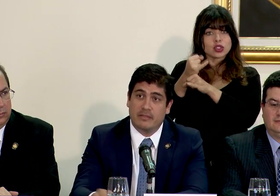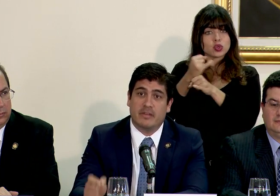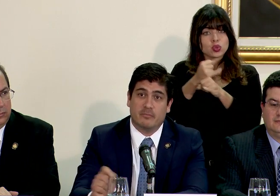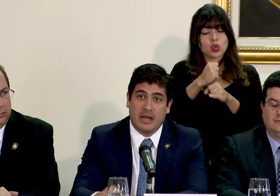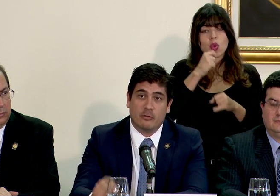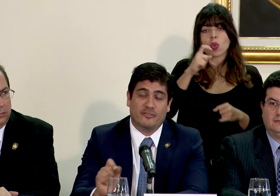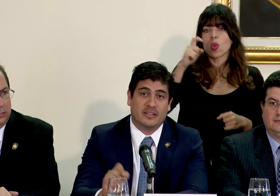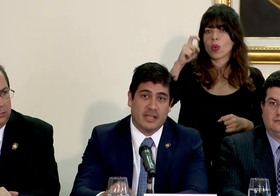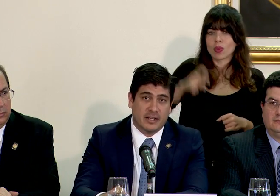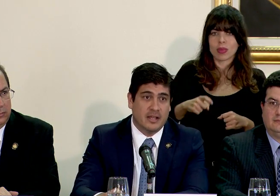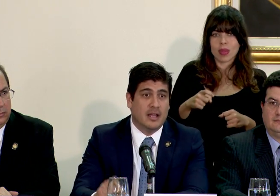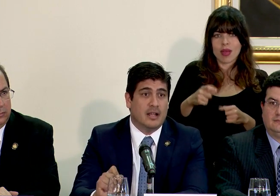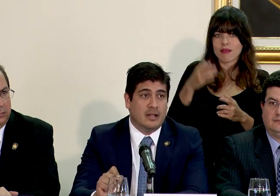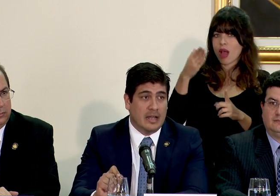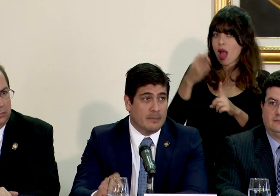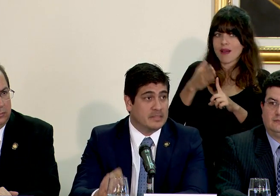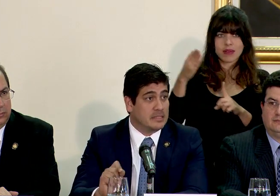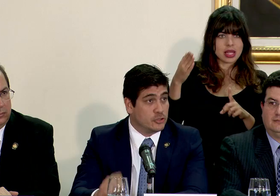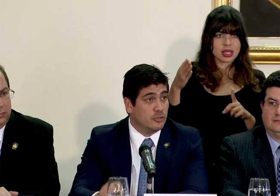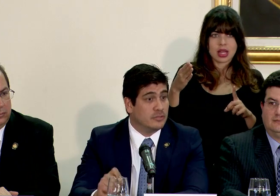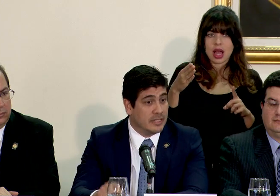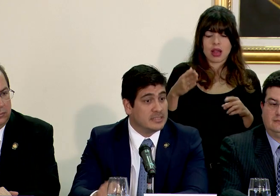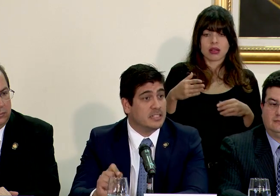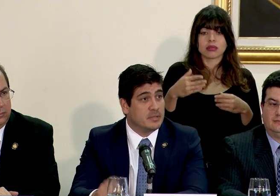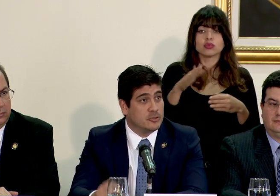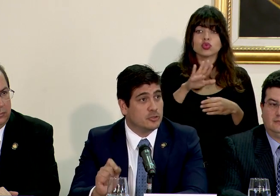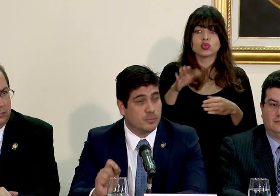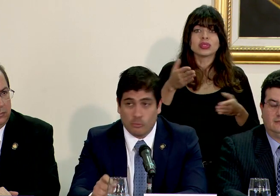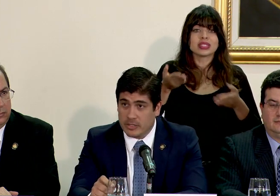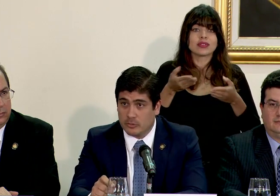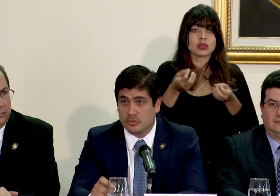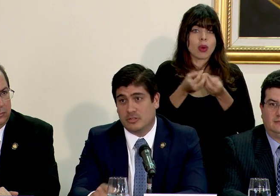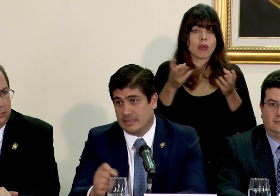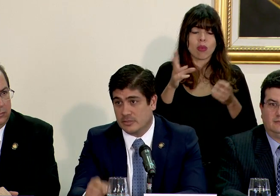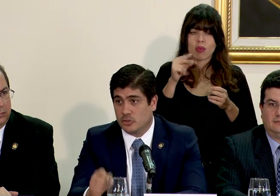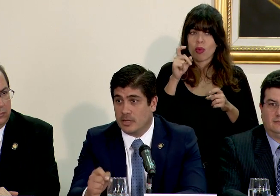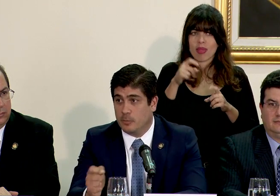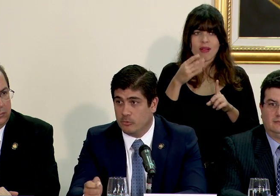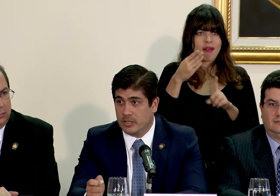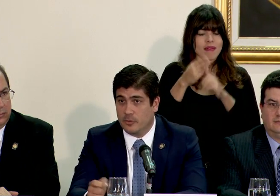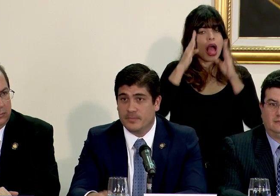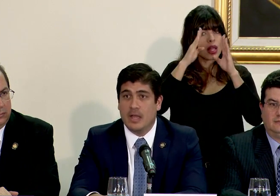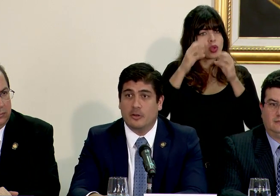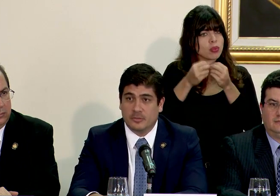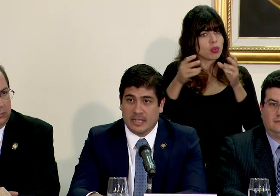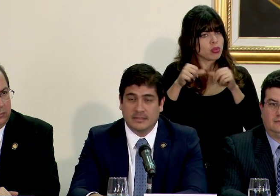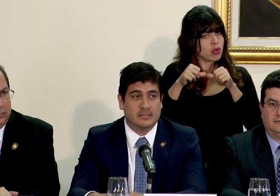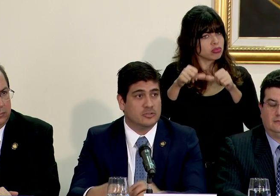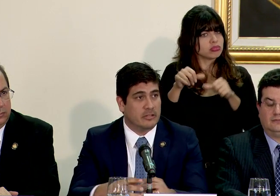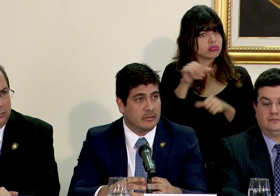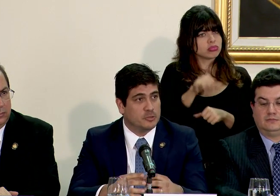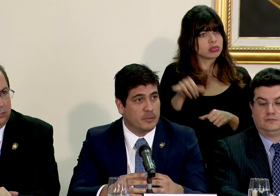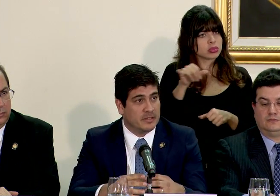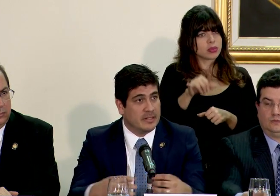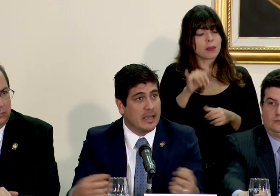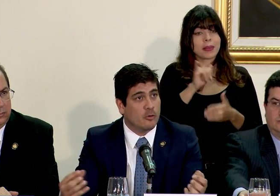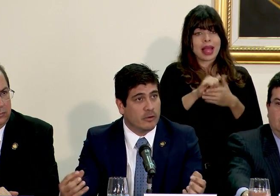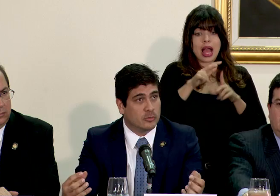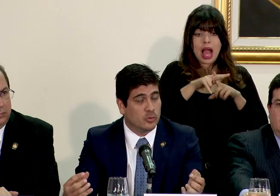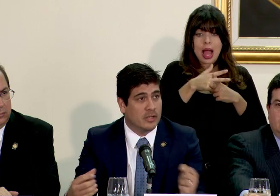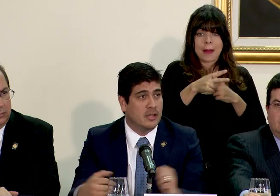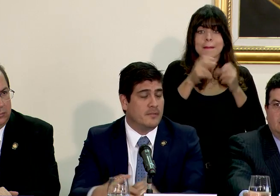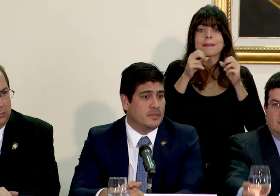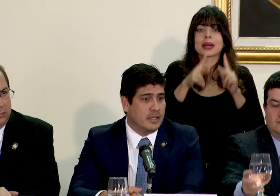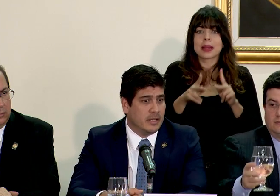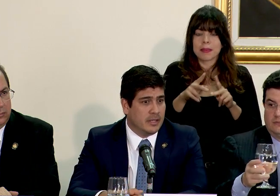no deben mermar o afectar la prestación de servicios públicos, la atención al público. No obstante, estos arreglos permiten la